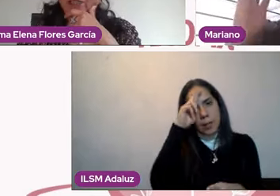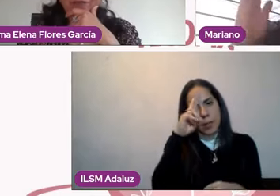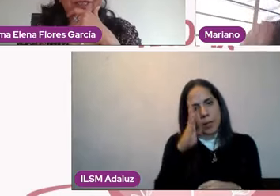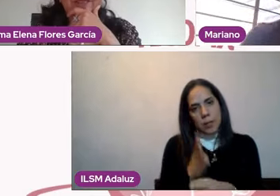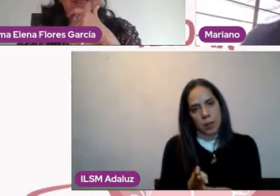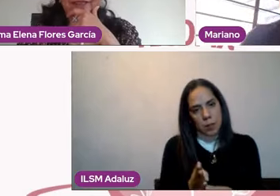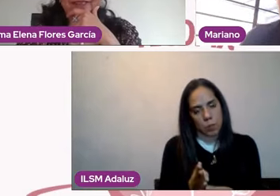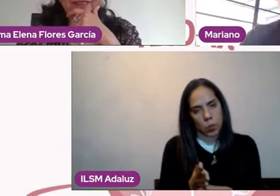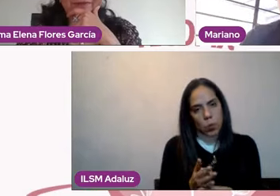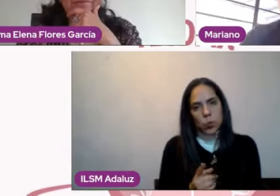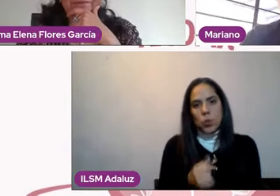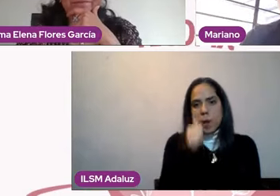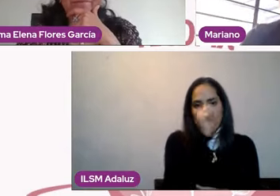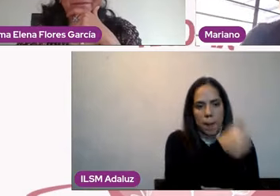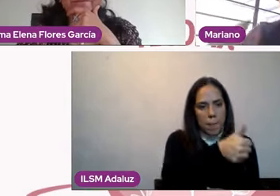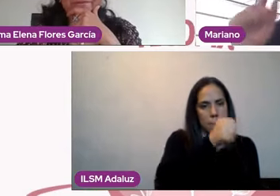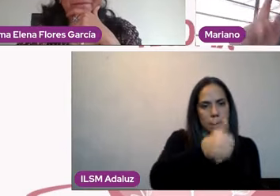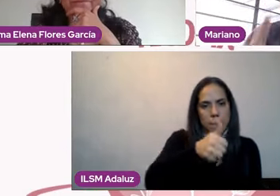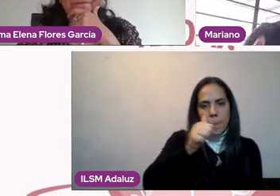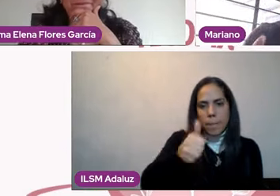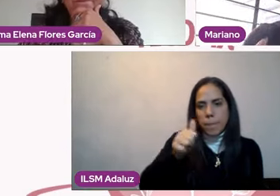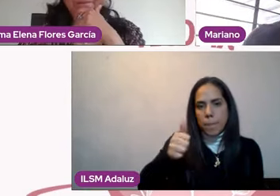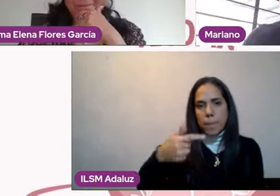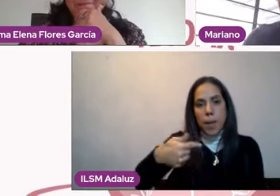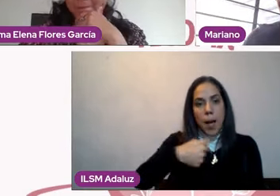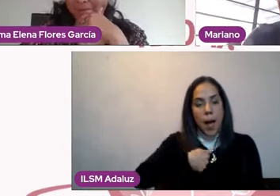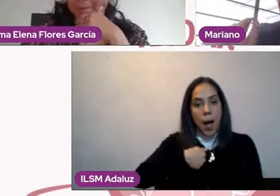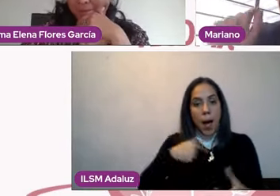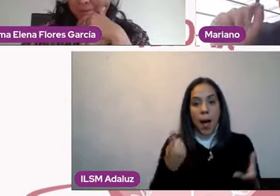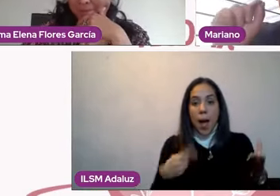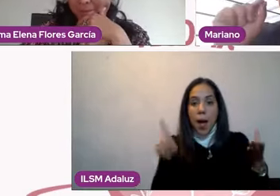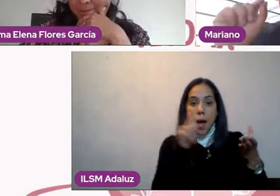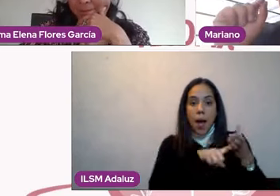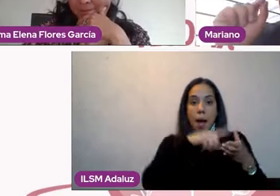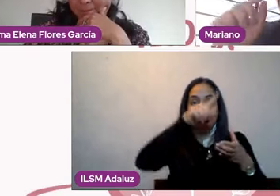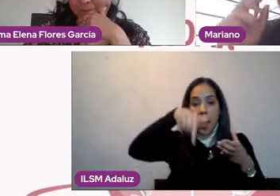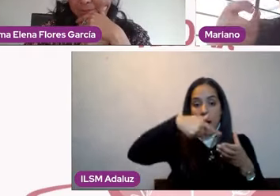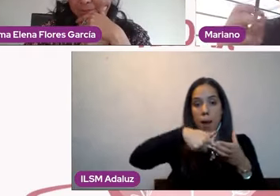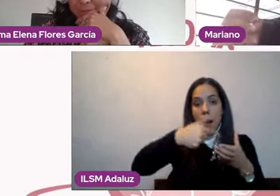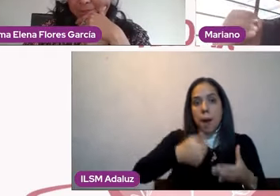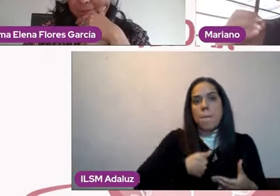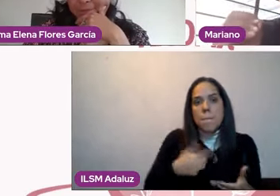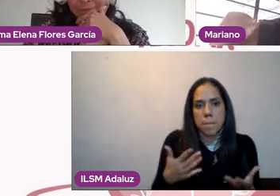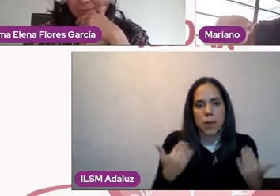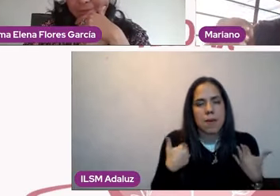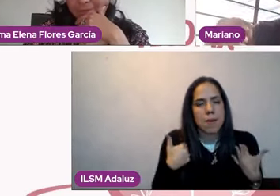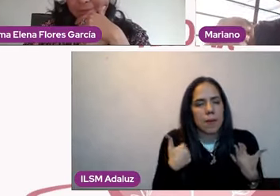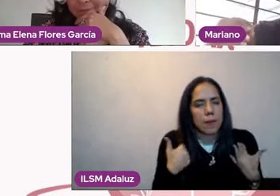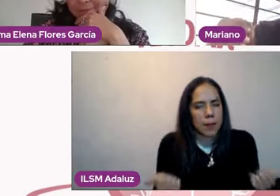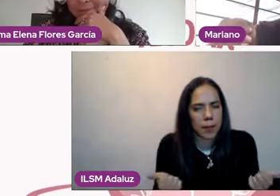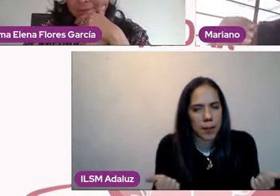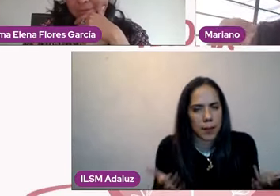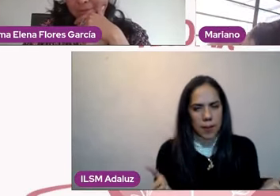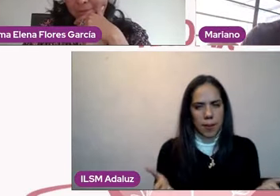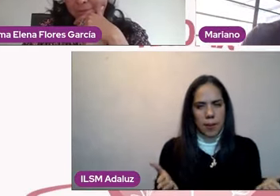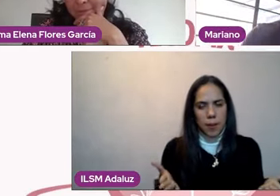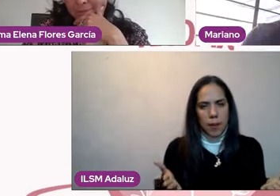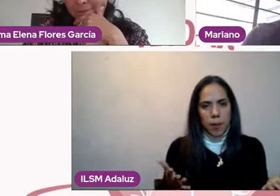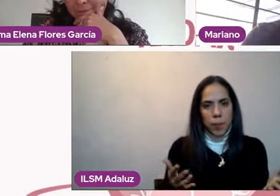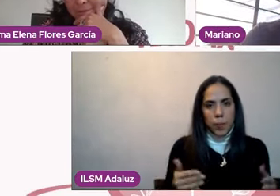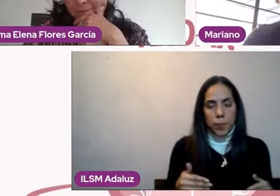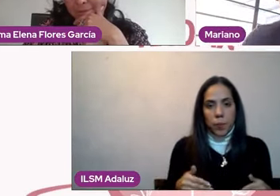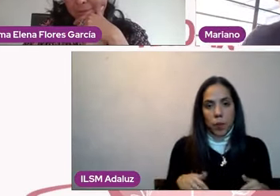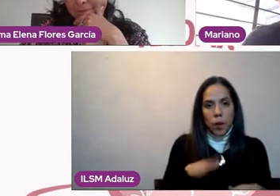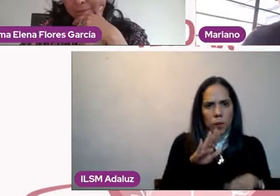Ese sería el paso uno, ¿no? entendiendo una cosa, y creo que es lo que a mucha gente